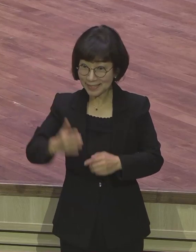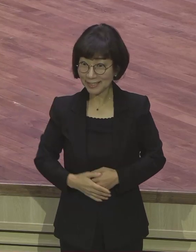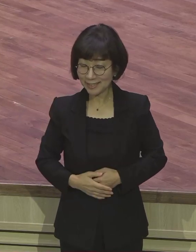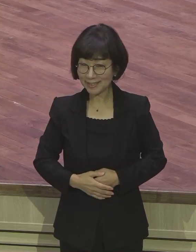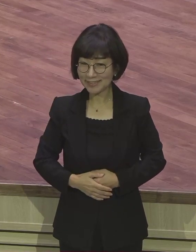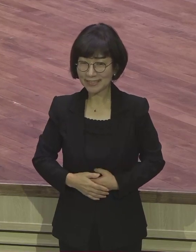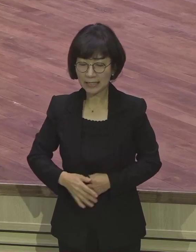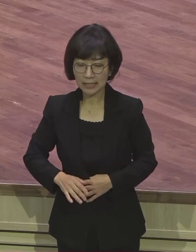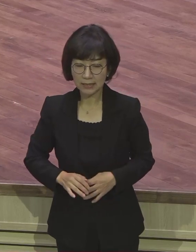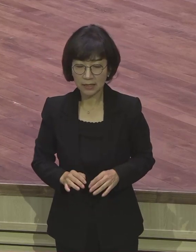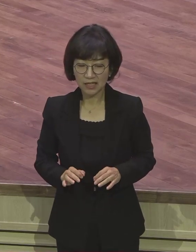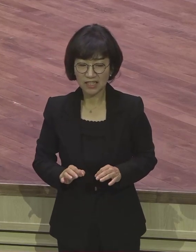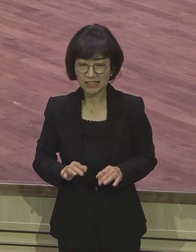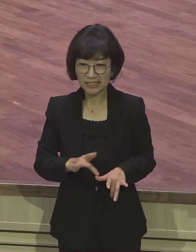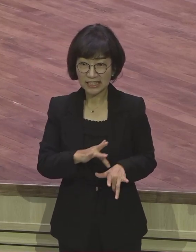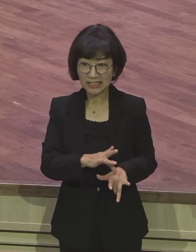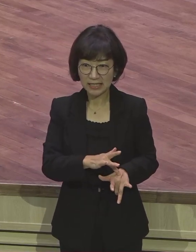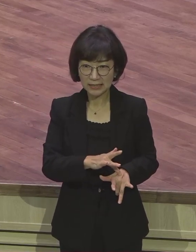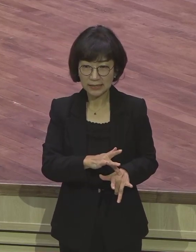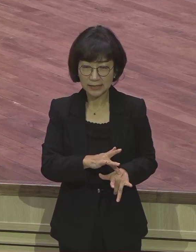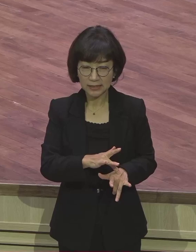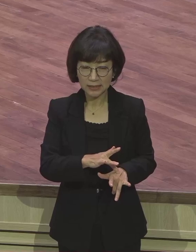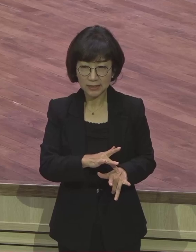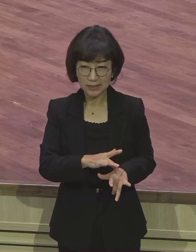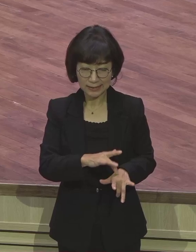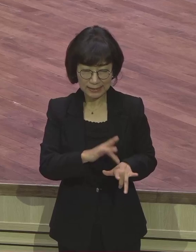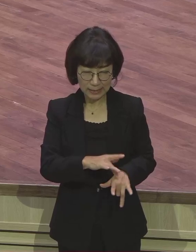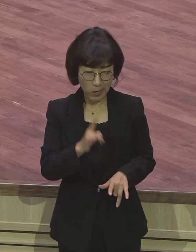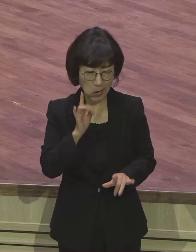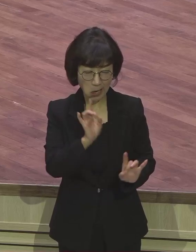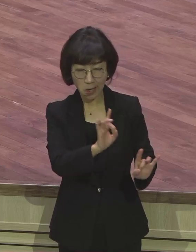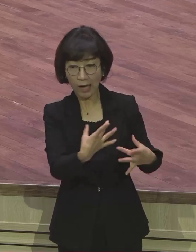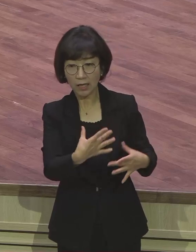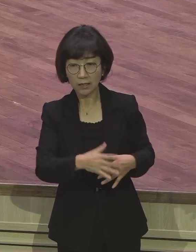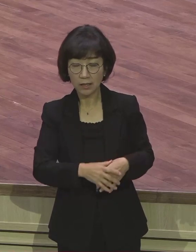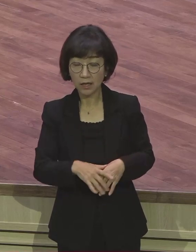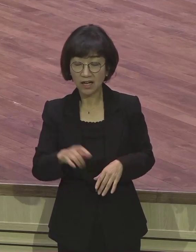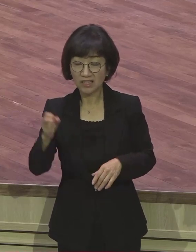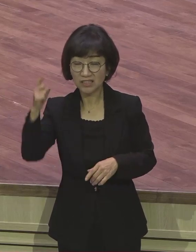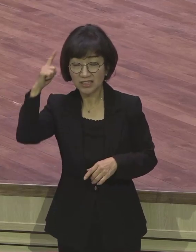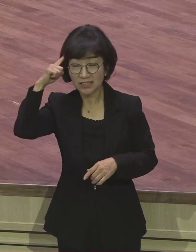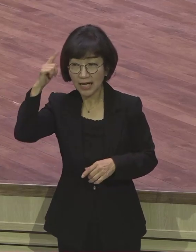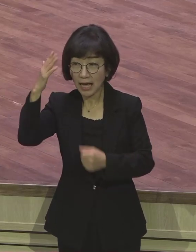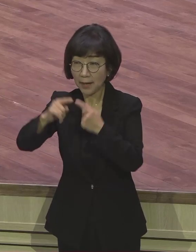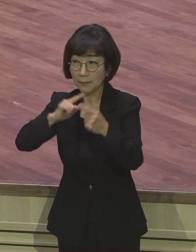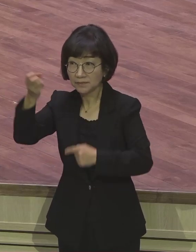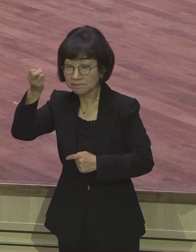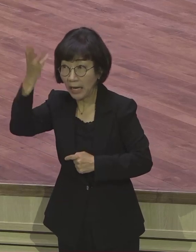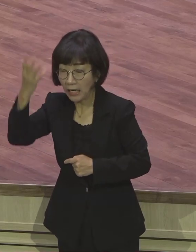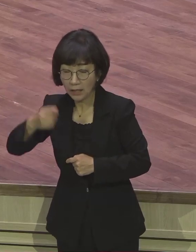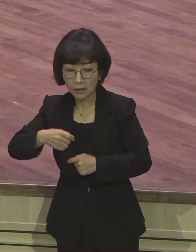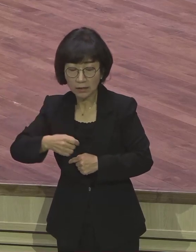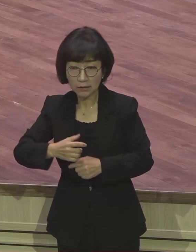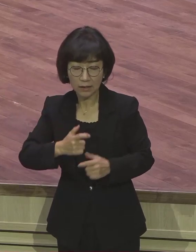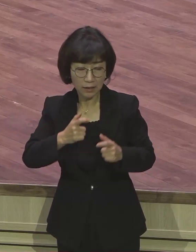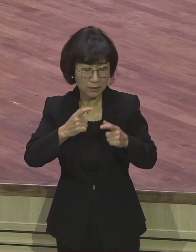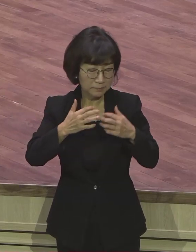잠깐이라도 속인단 말이에요. 몇 시간이라도 속인다고. 며칠이라도 여러분 우울하게 만들고 짜증나게 만들고